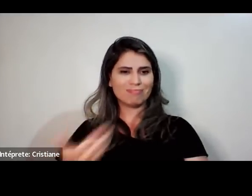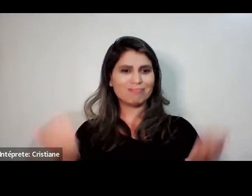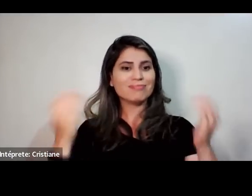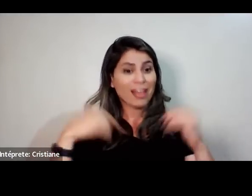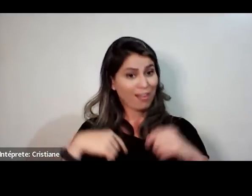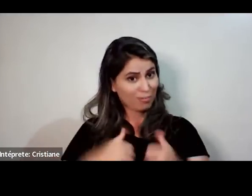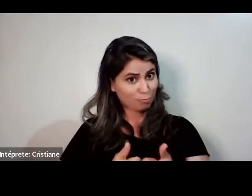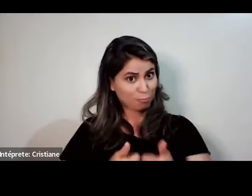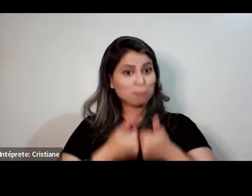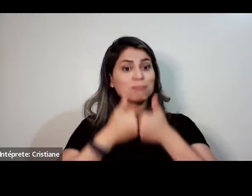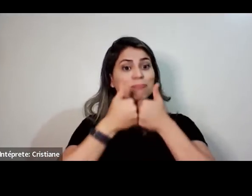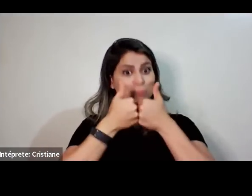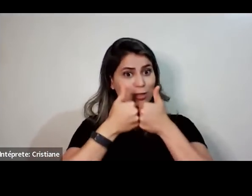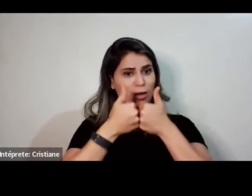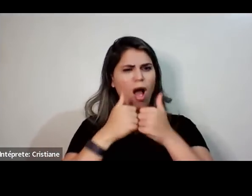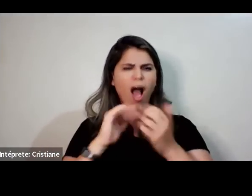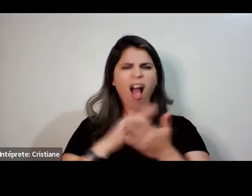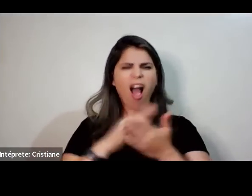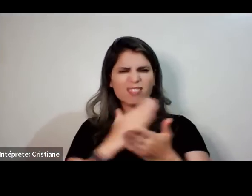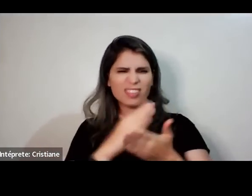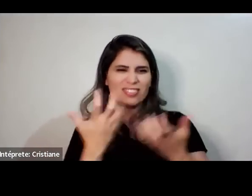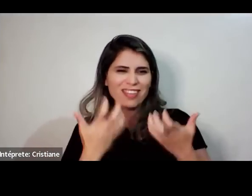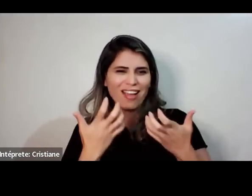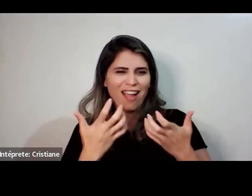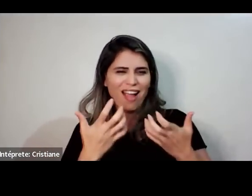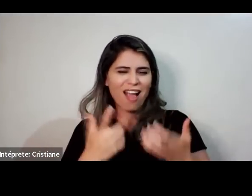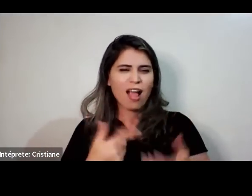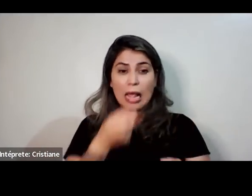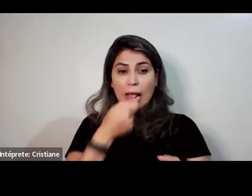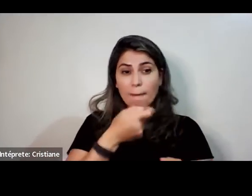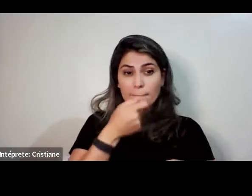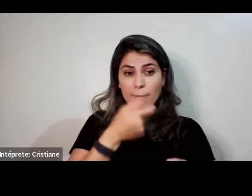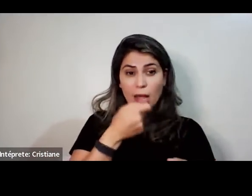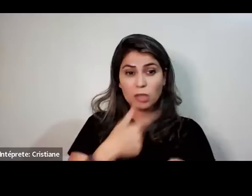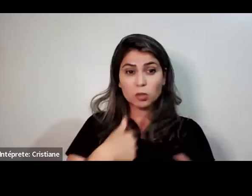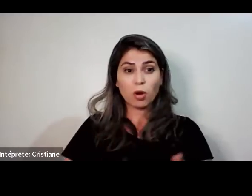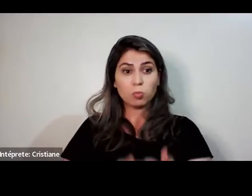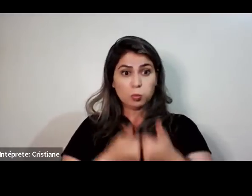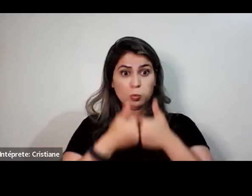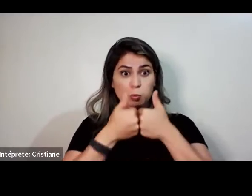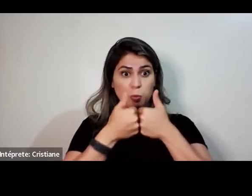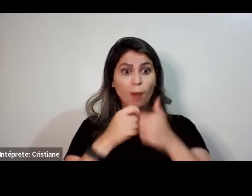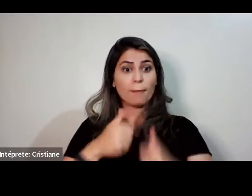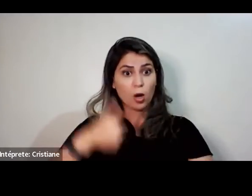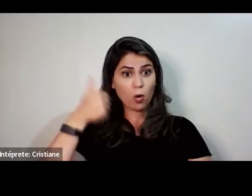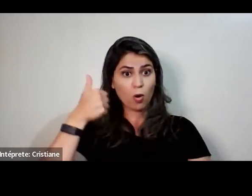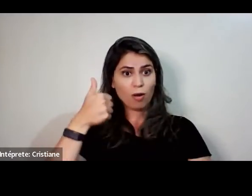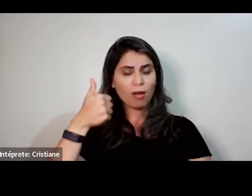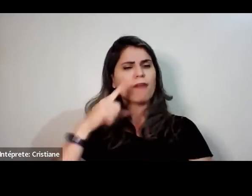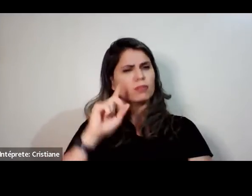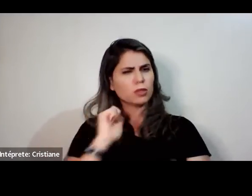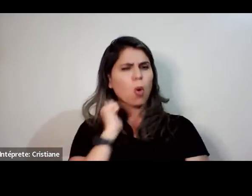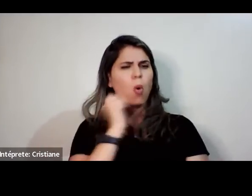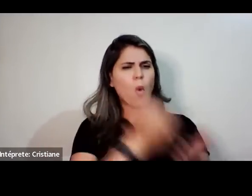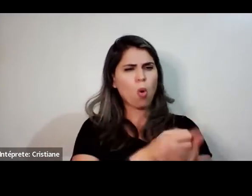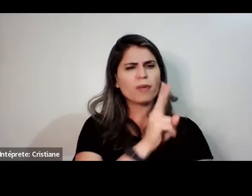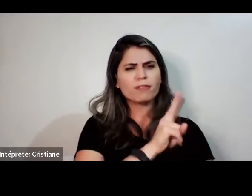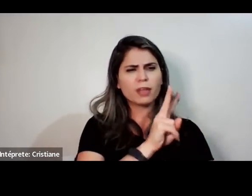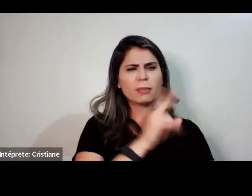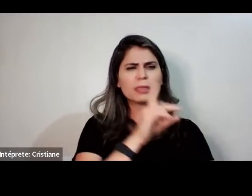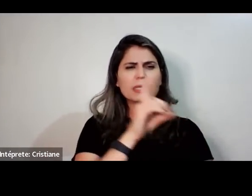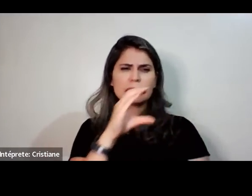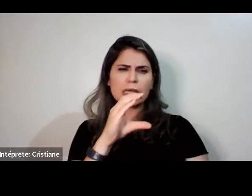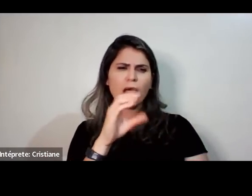C, vitamina D, né, e é importante. Só que o principal, olha só o conhecimento como é importante. O